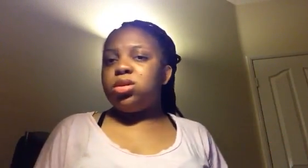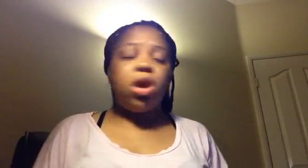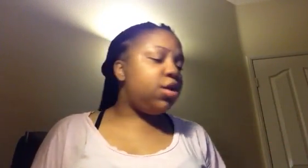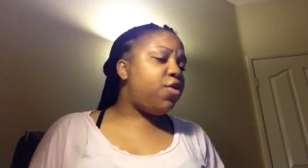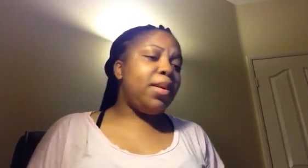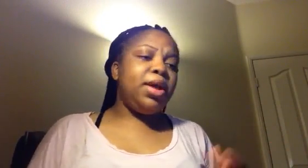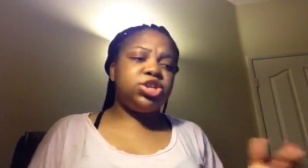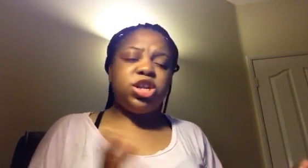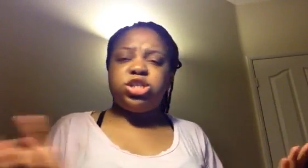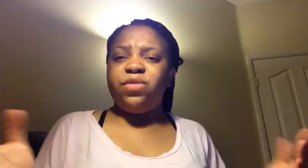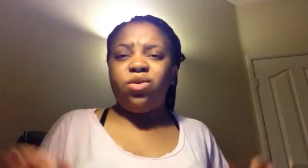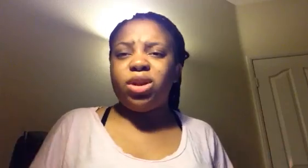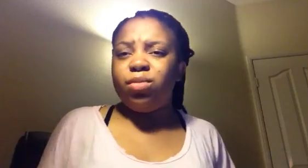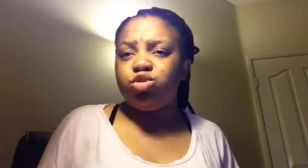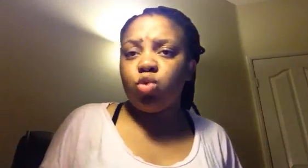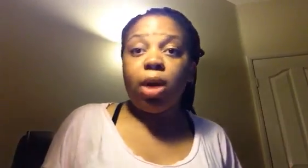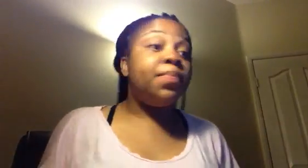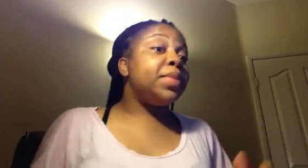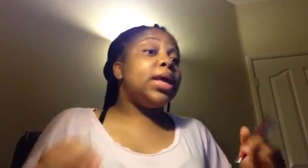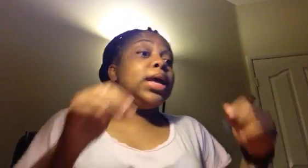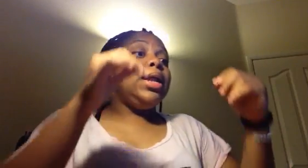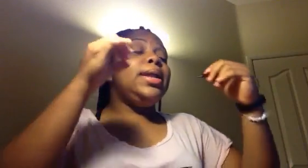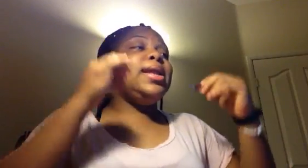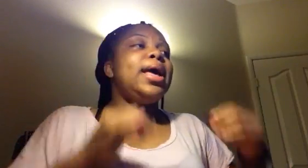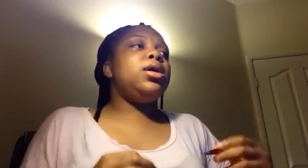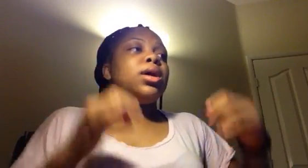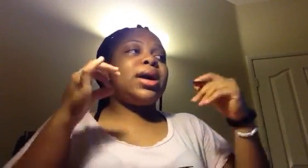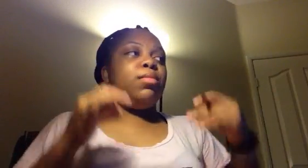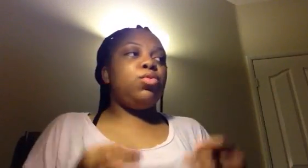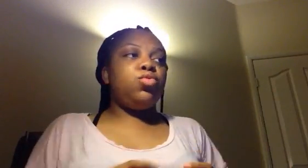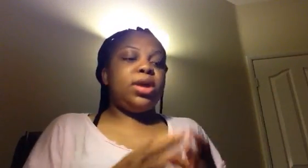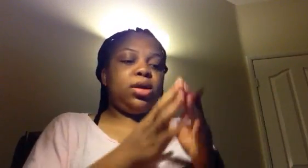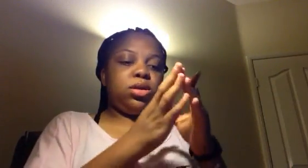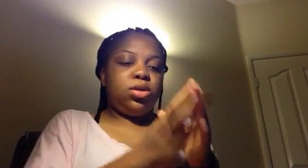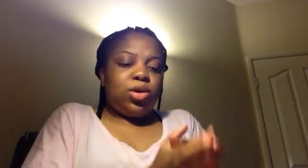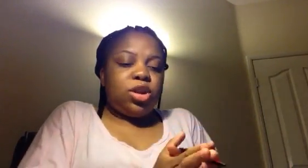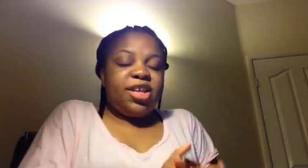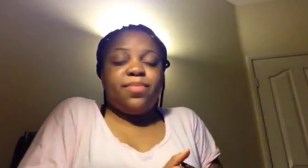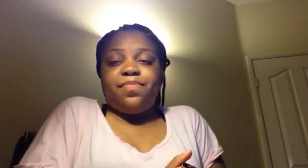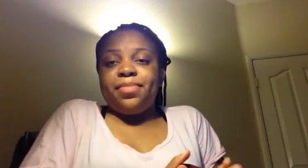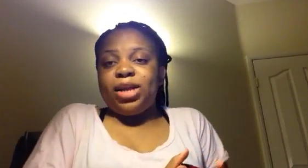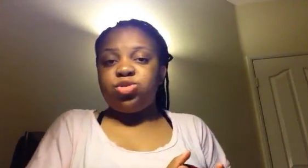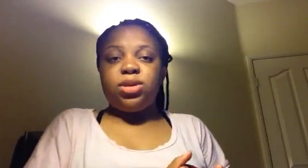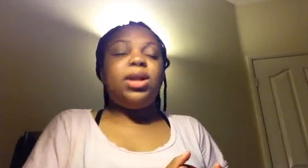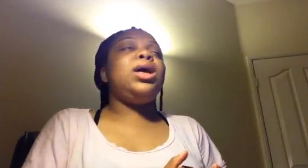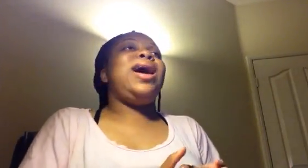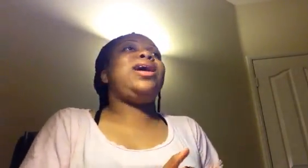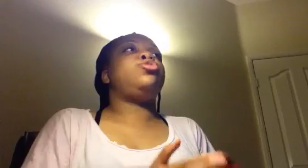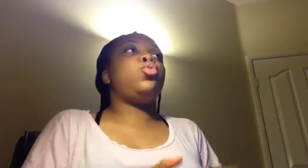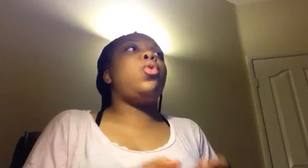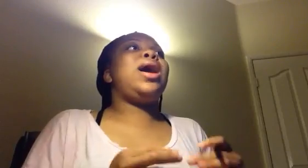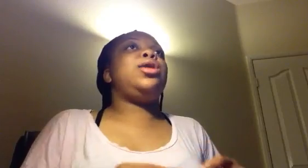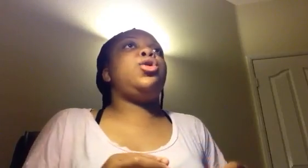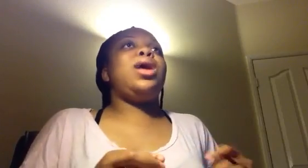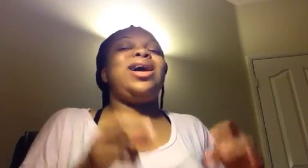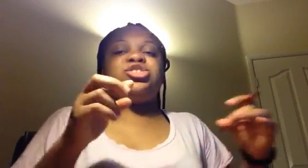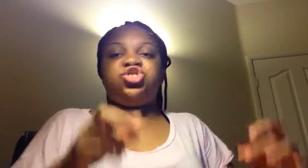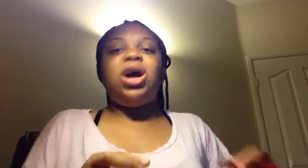Non, il ne faut pas mélanger les chiffons et les mouchoirs. Les Camerounais, l'équipe nationale, a droit à leur argent